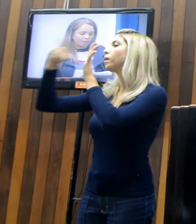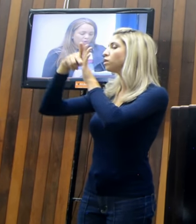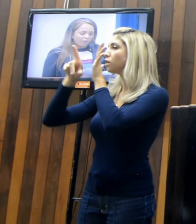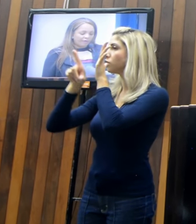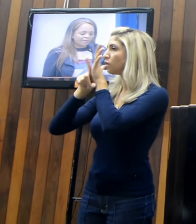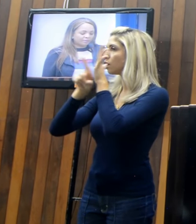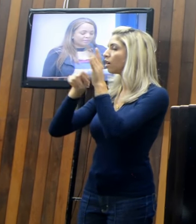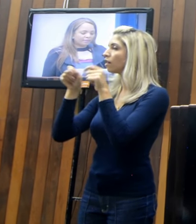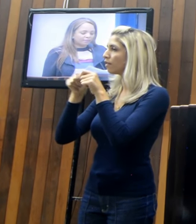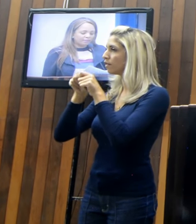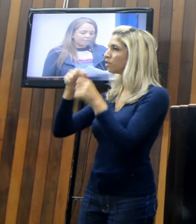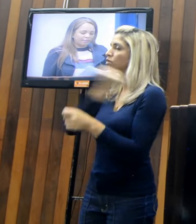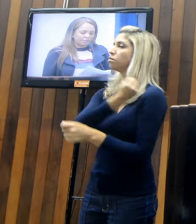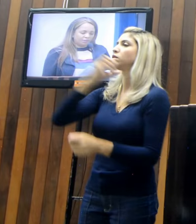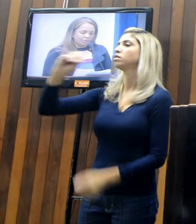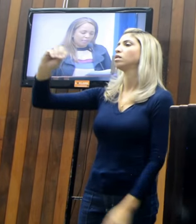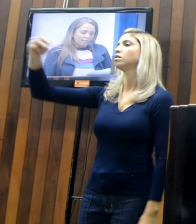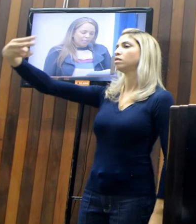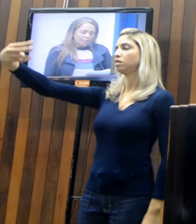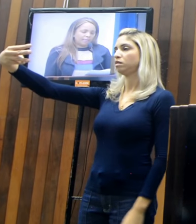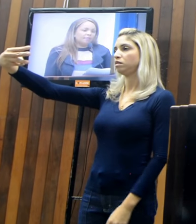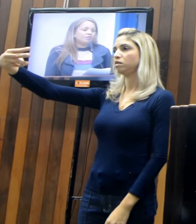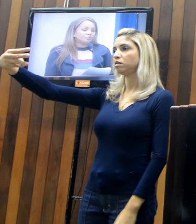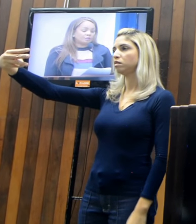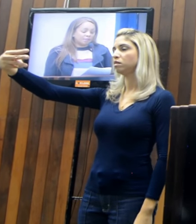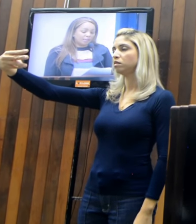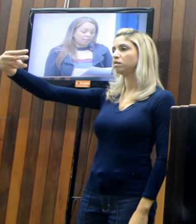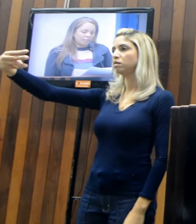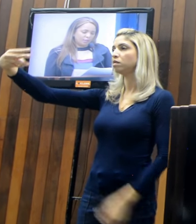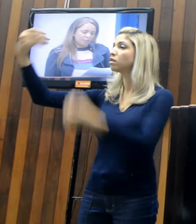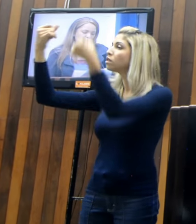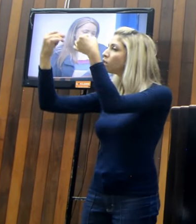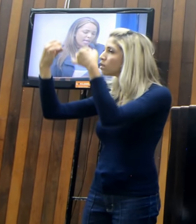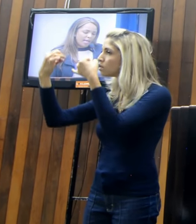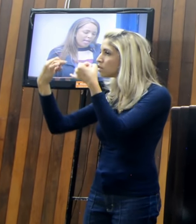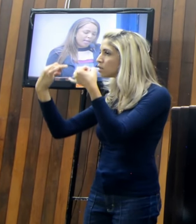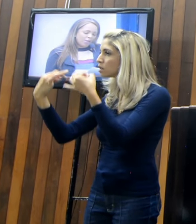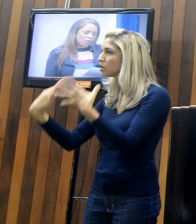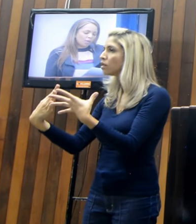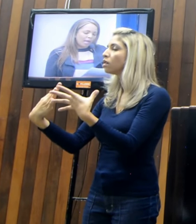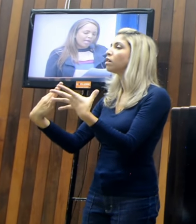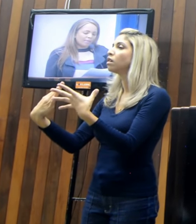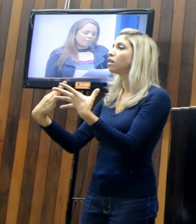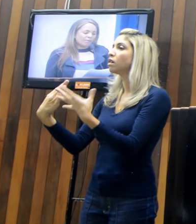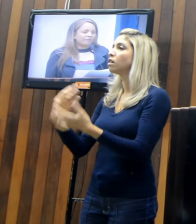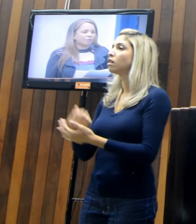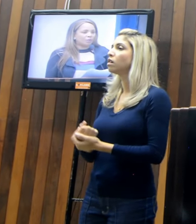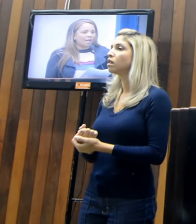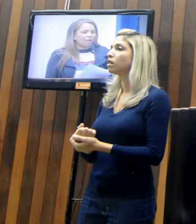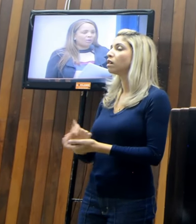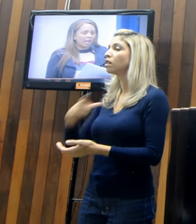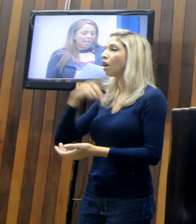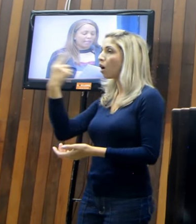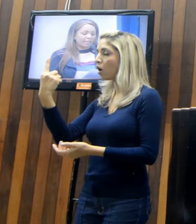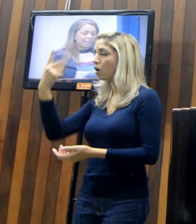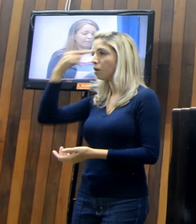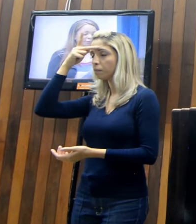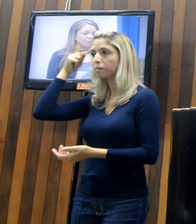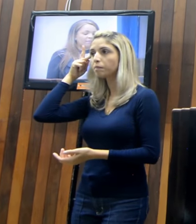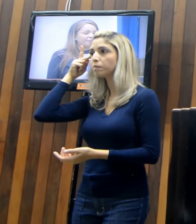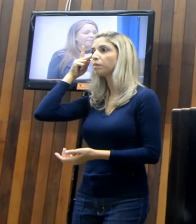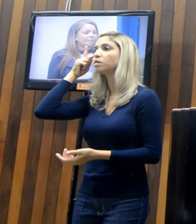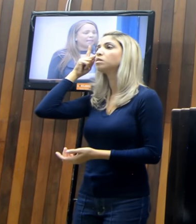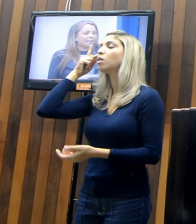o veto 03, que diz o seguinte, é, colocar, né, uma profissional da área da